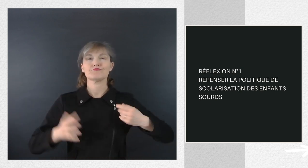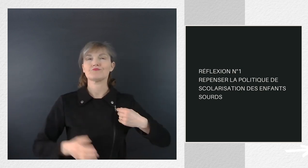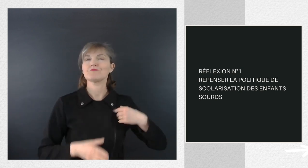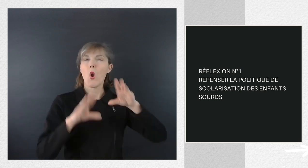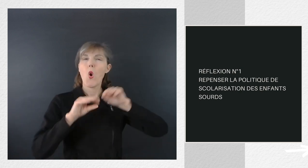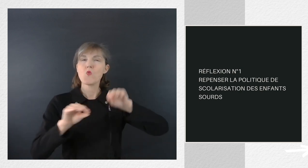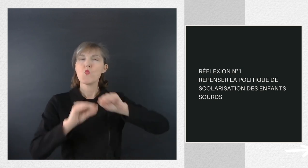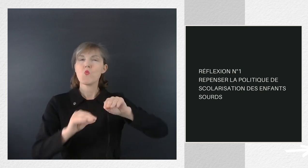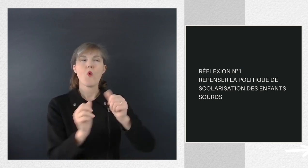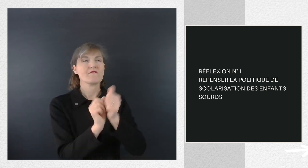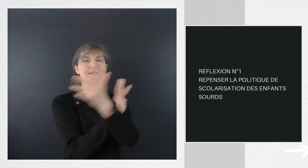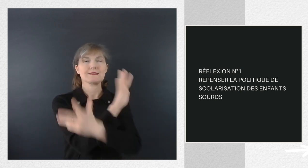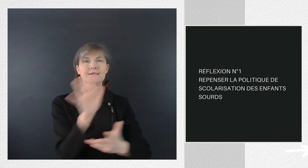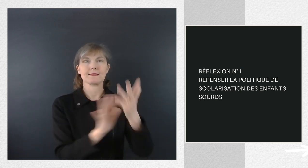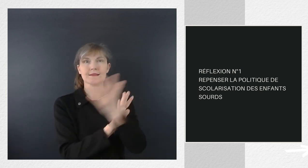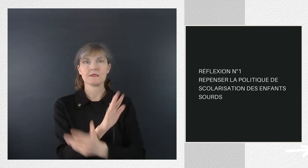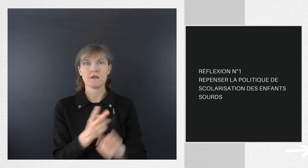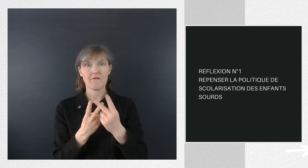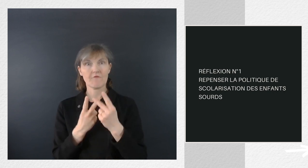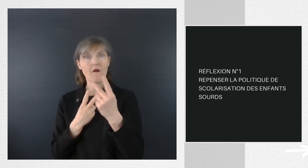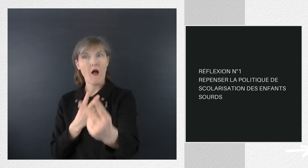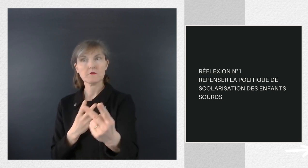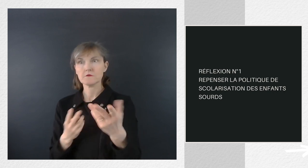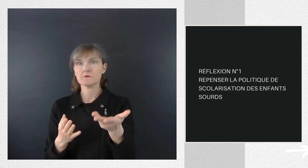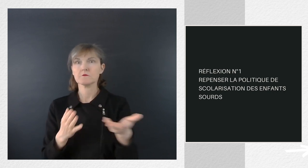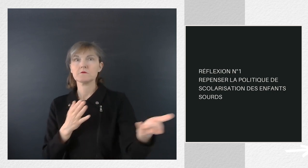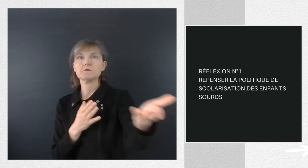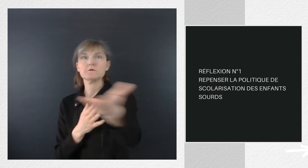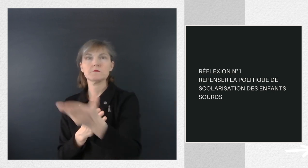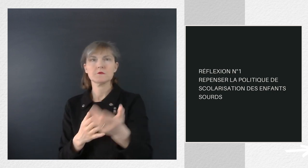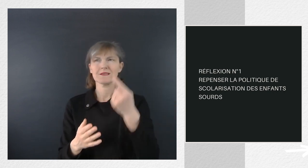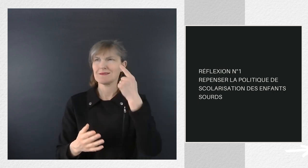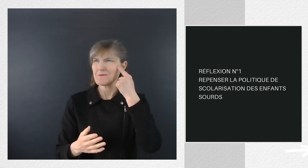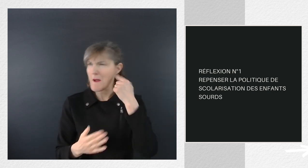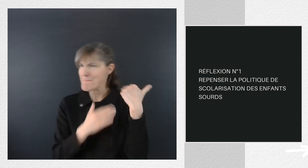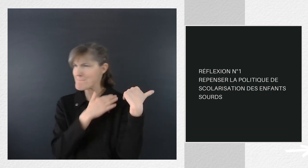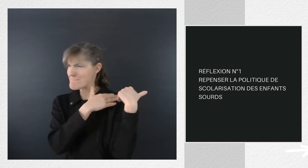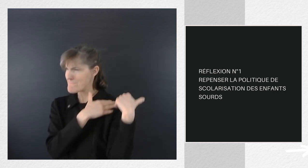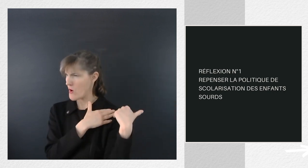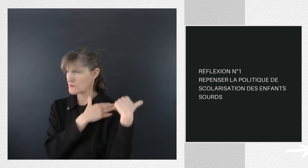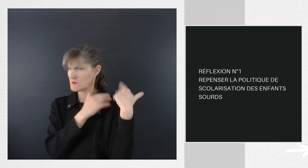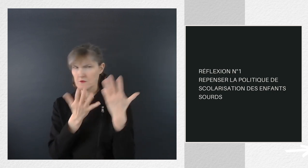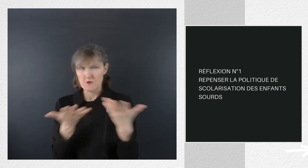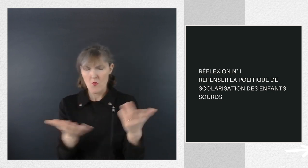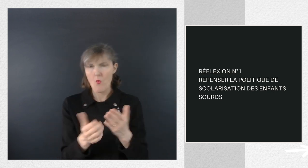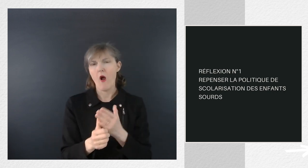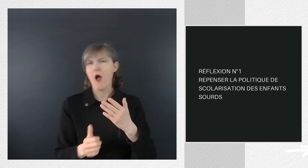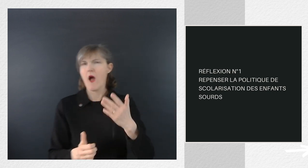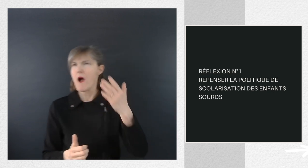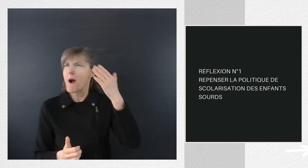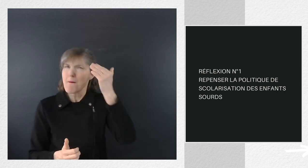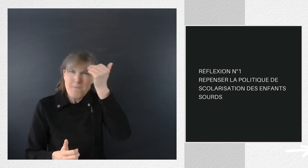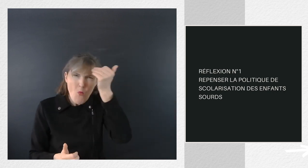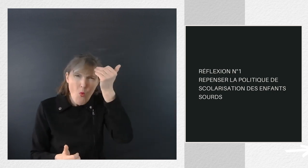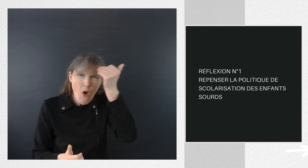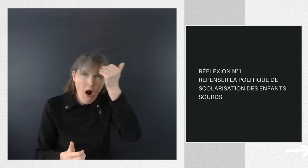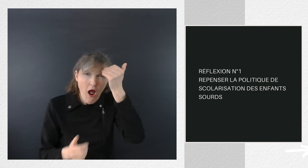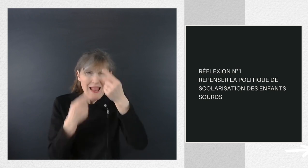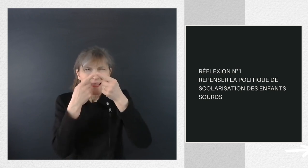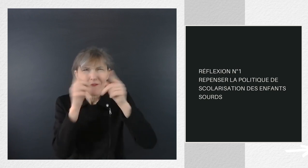Le plaisir de traduire est supplanté par la lourdeur de la tâche. Traduire un cours en langue des signes face à une